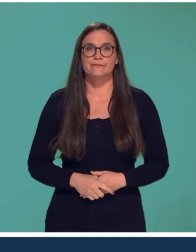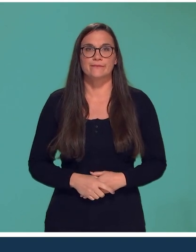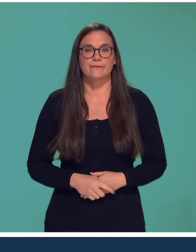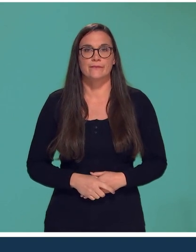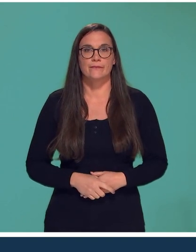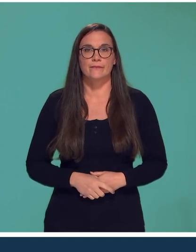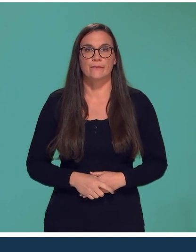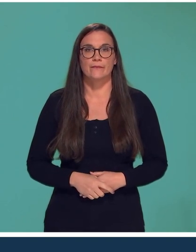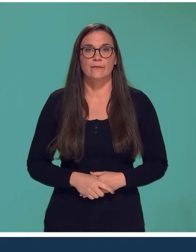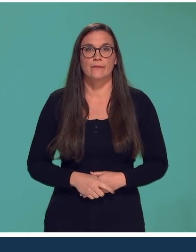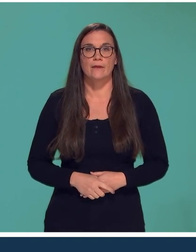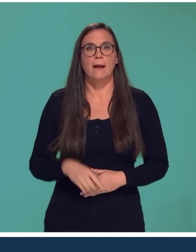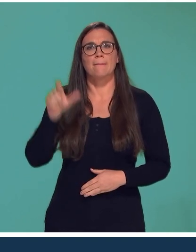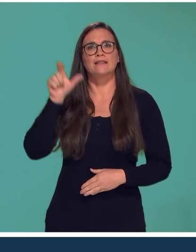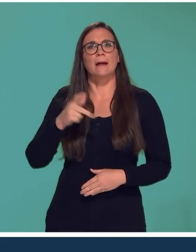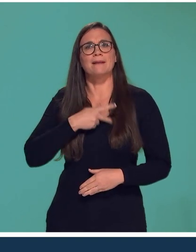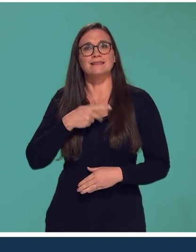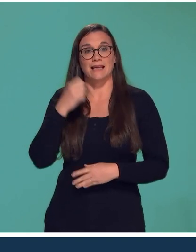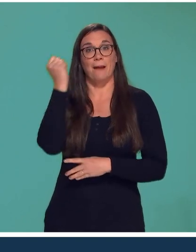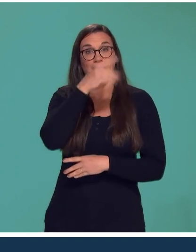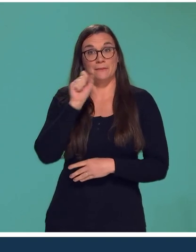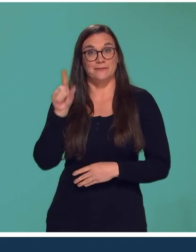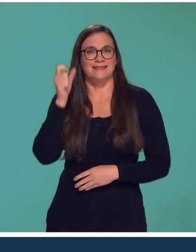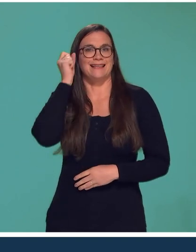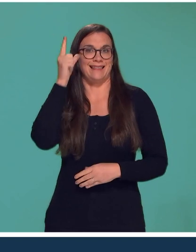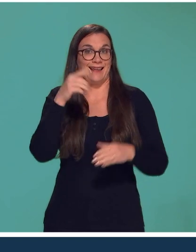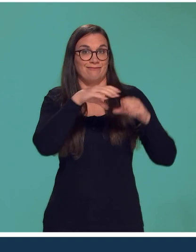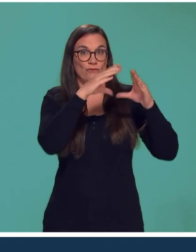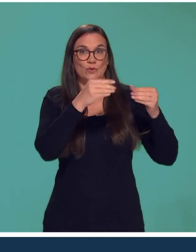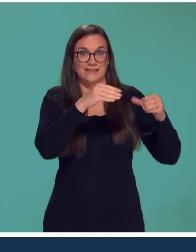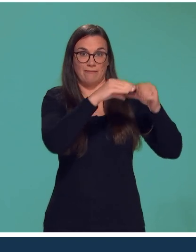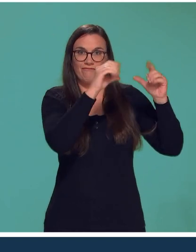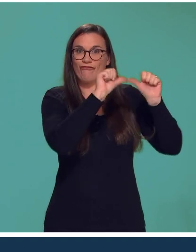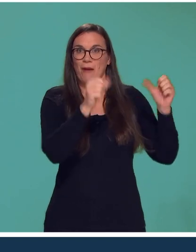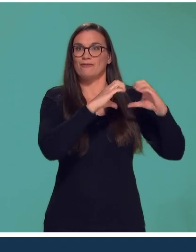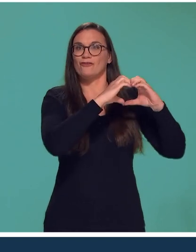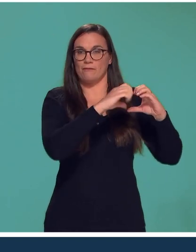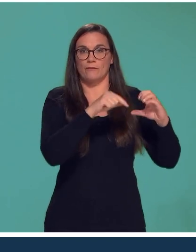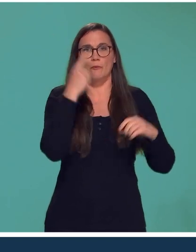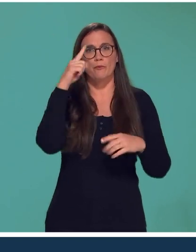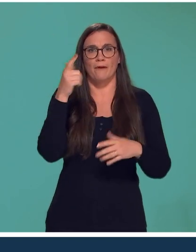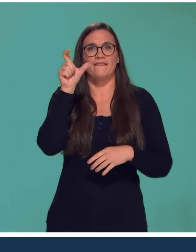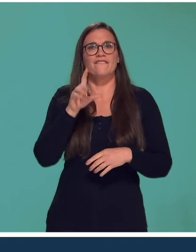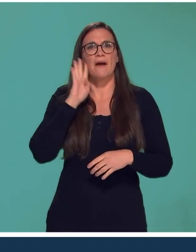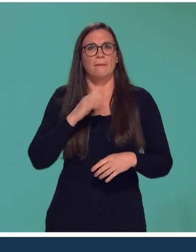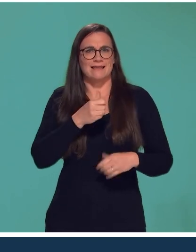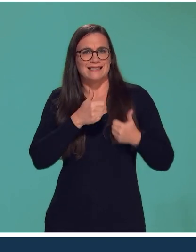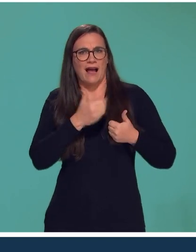douleur. C'est un médecin américain qui a mis au point la forme de ce coussin pour permettre aux femmes ayant subi une